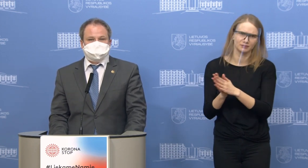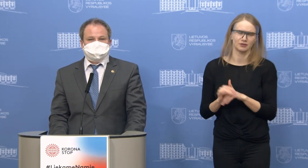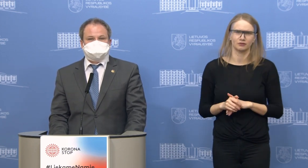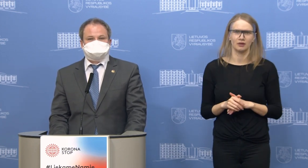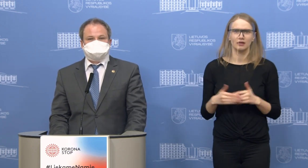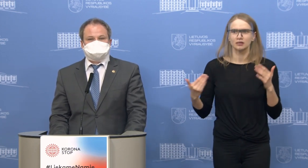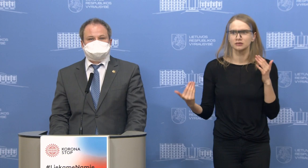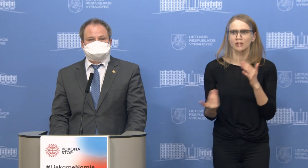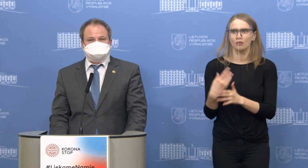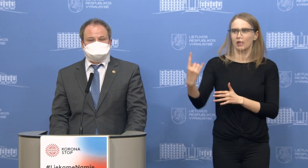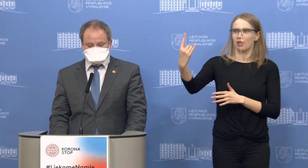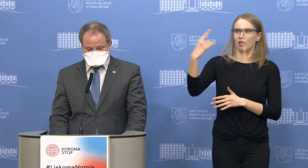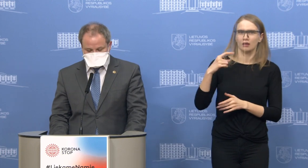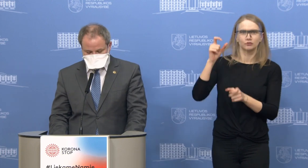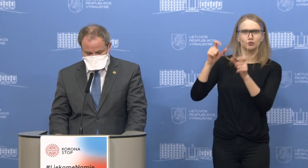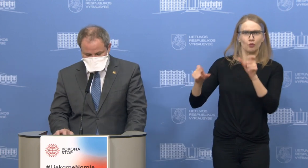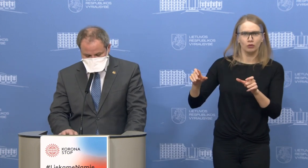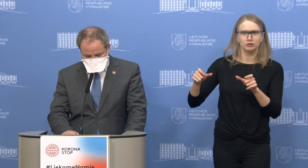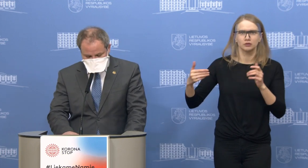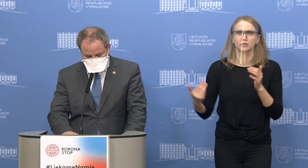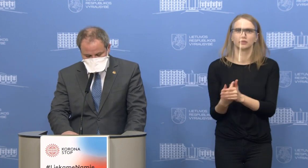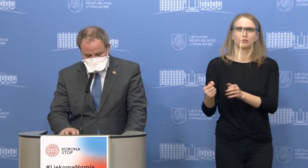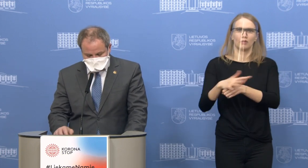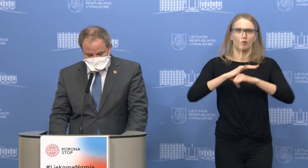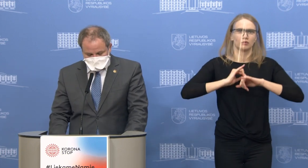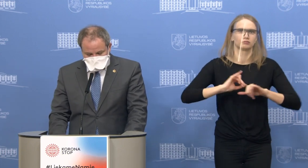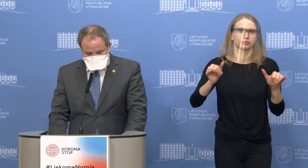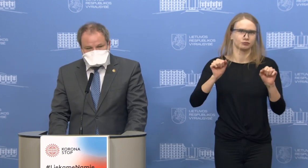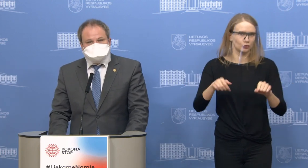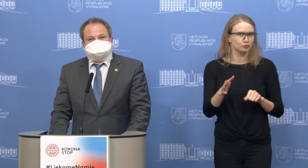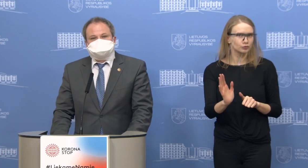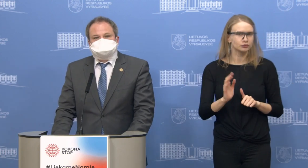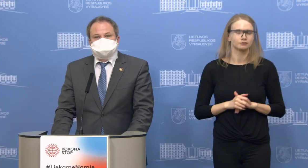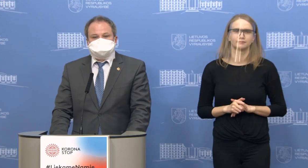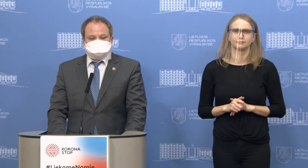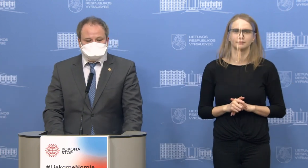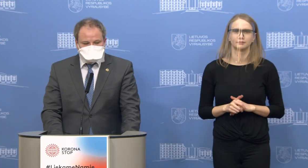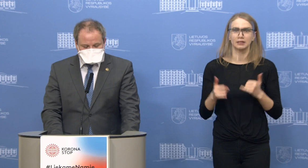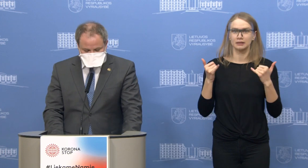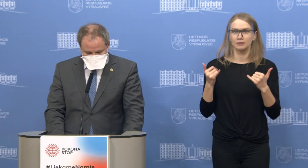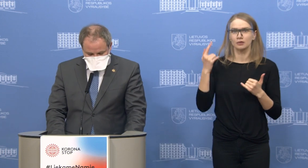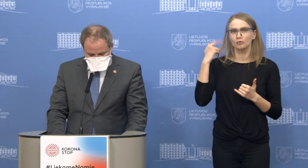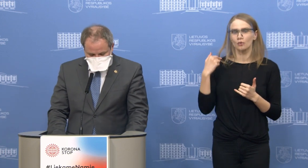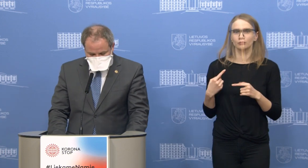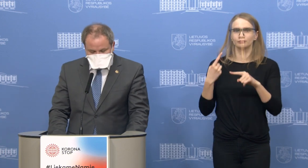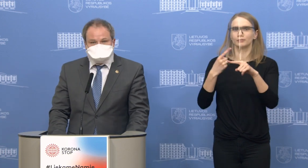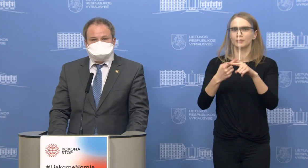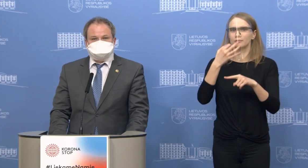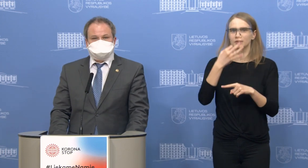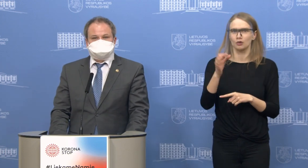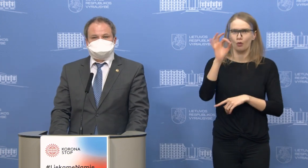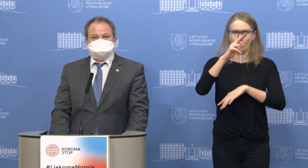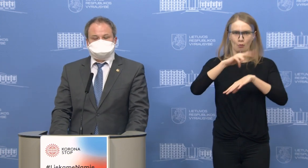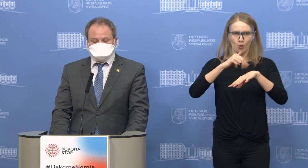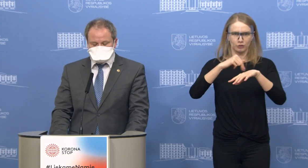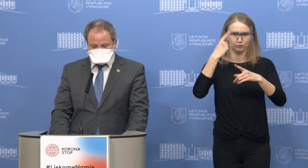kurių Lietuvoje ir prasidėjo tas plitimas. Ir paskutinis dalykas, ką norėjau pasakyti, tai yra policijos